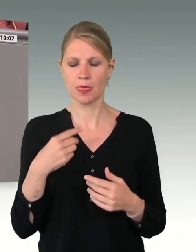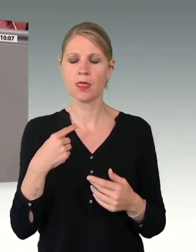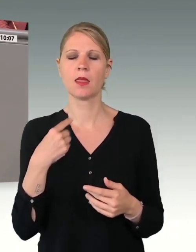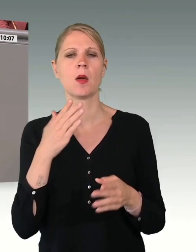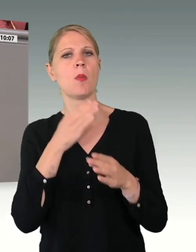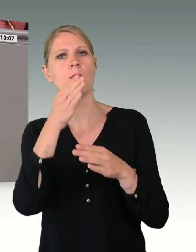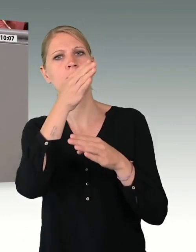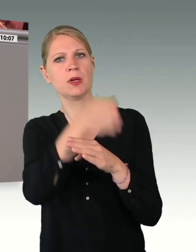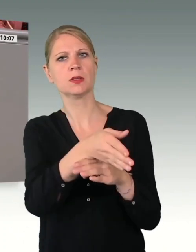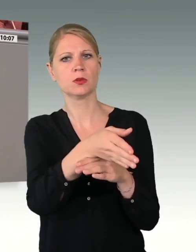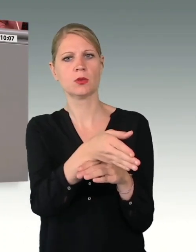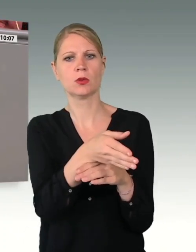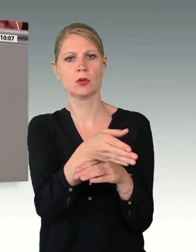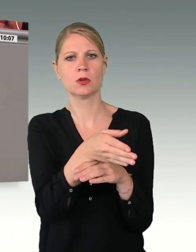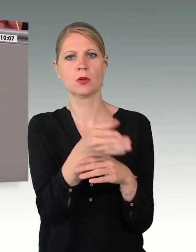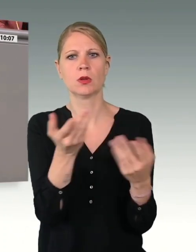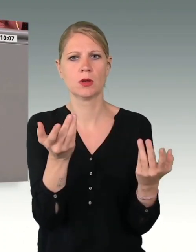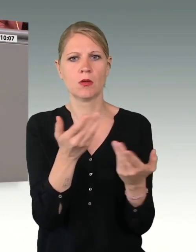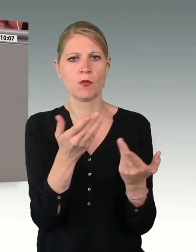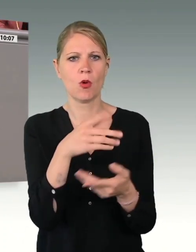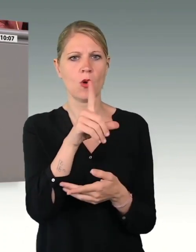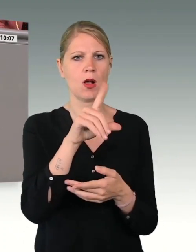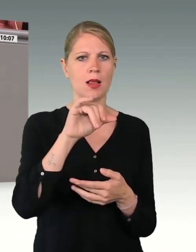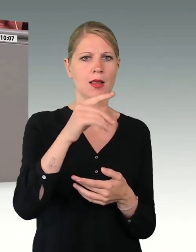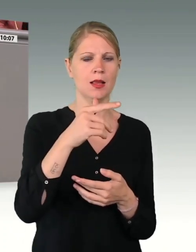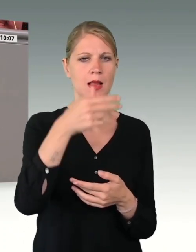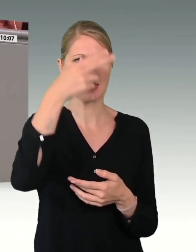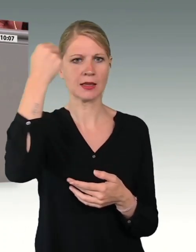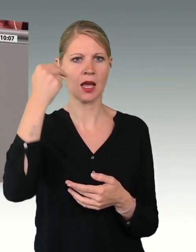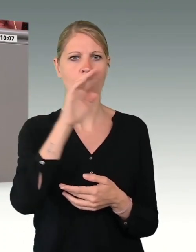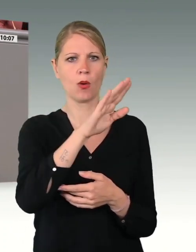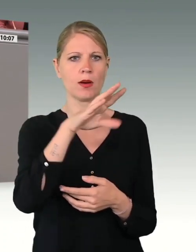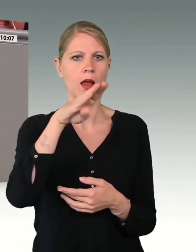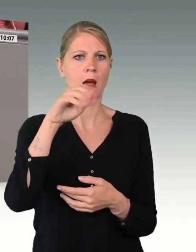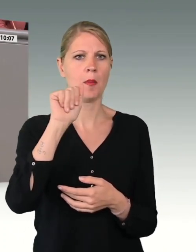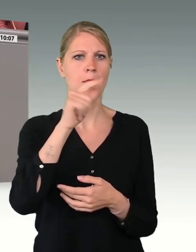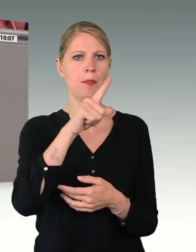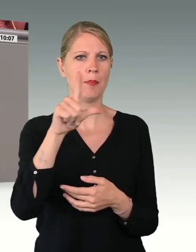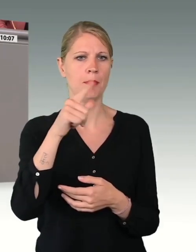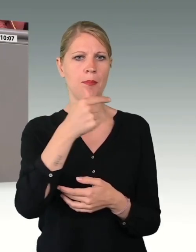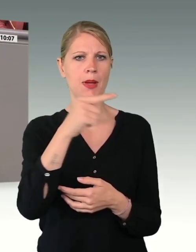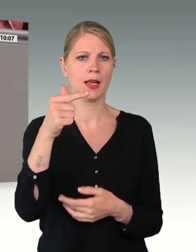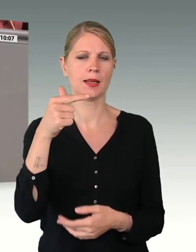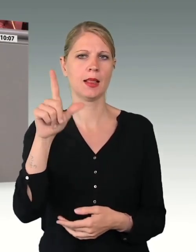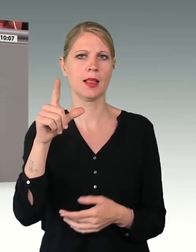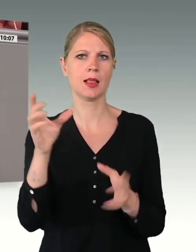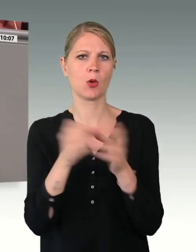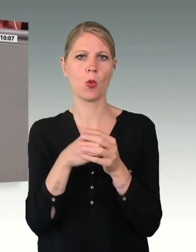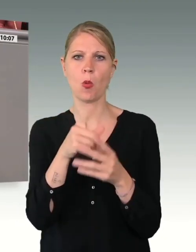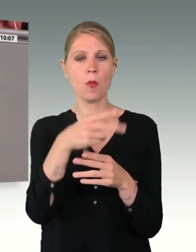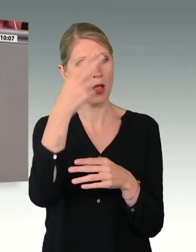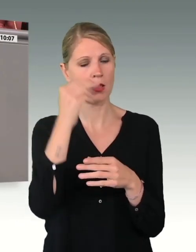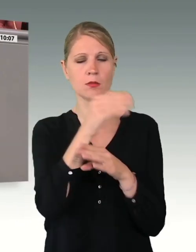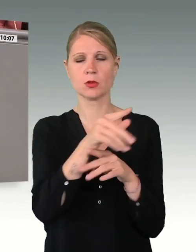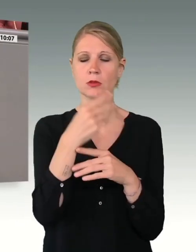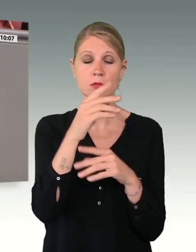bei unserer Battlegroup in Litauen überzeugen. Das muss man an dieser Stelle leider auch ganz offen und ehrlich sagen.